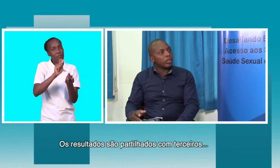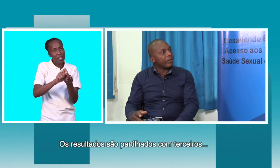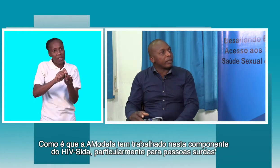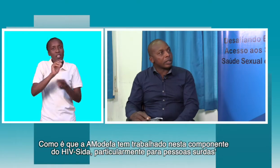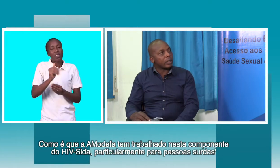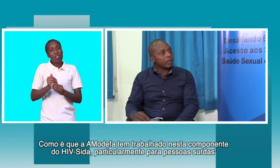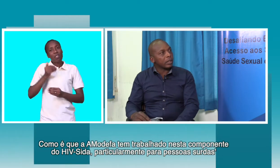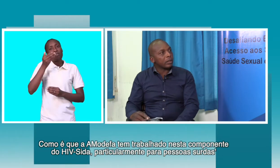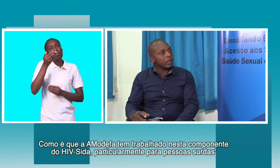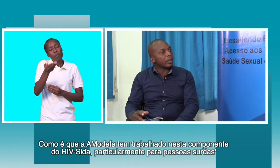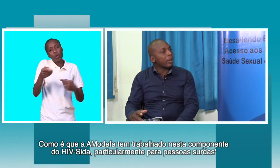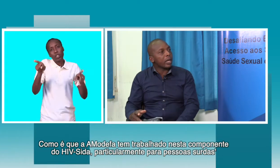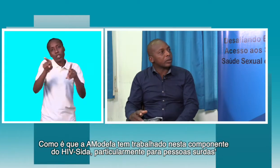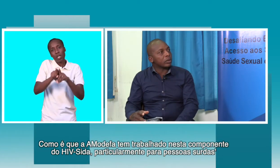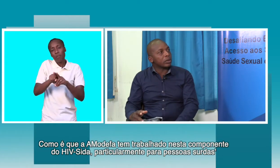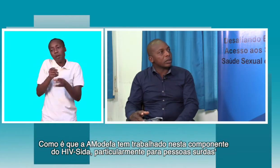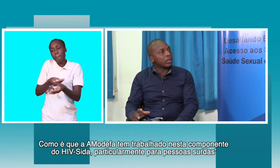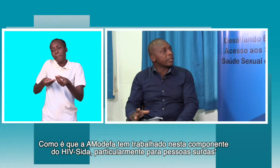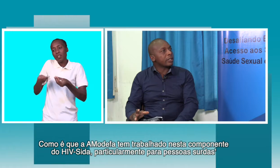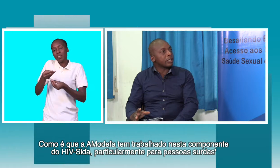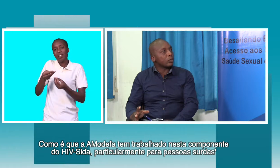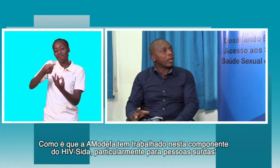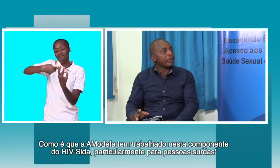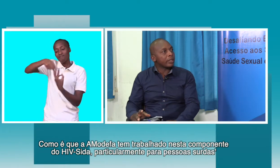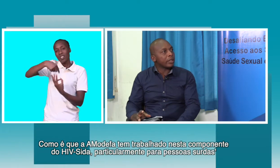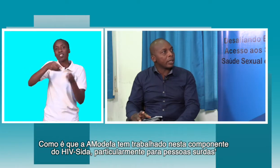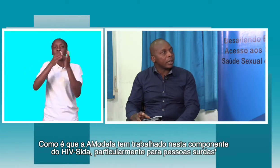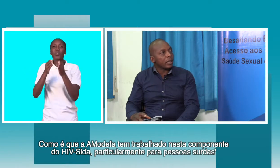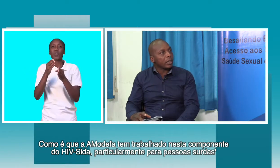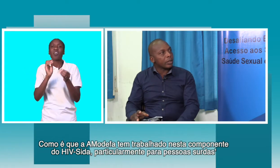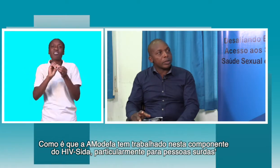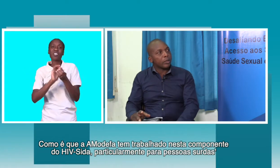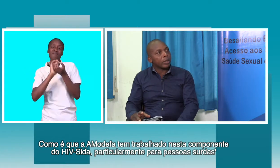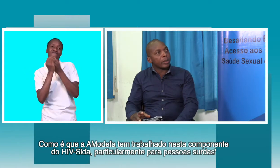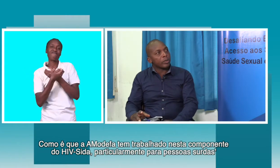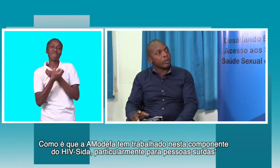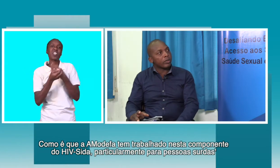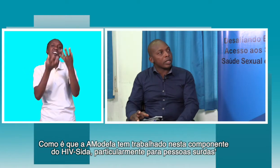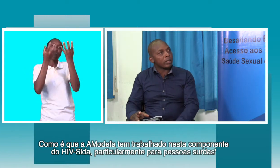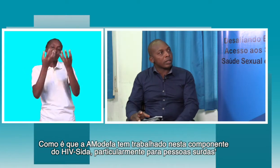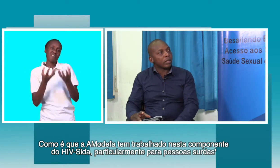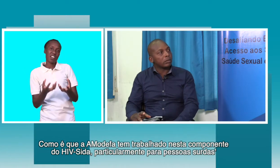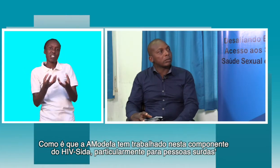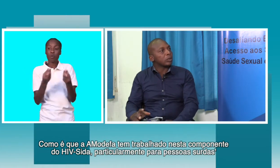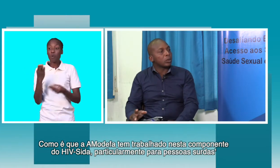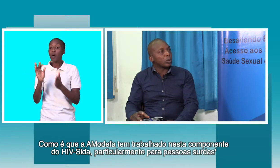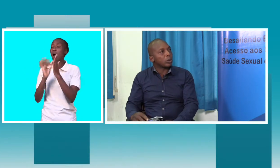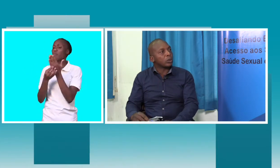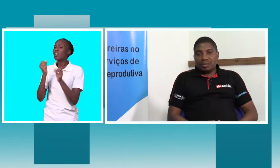Modepa tem trabalhado nesta parte do agrega de sida, especialmente para pessoas com deficiência no seu todo? Tem que